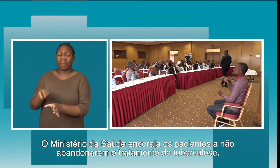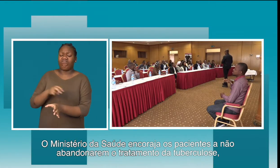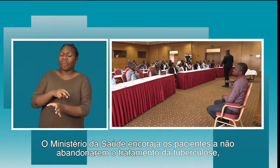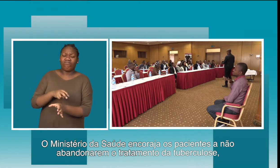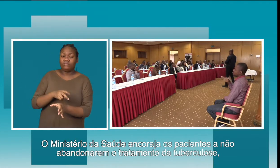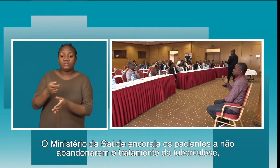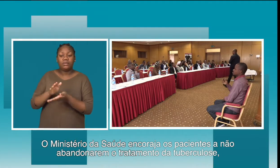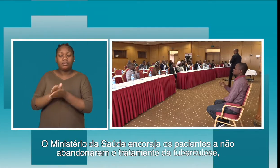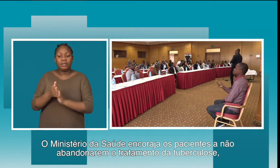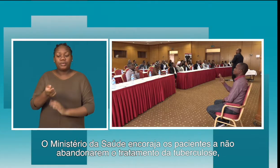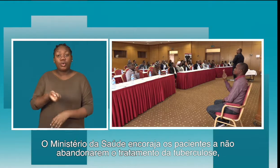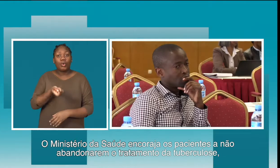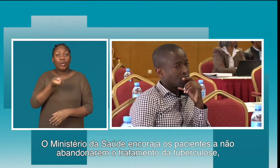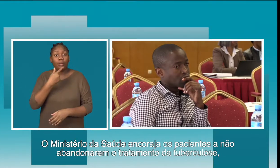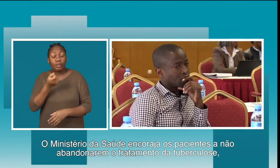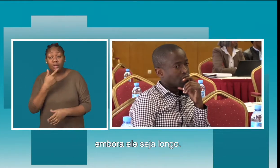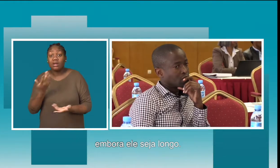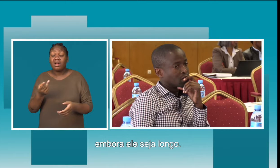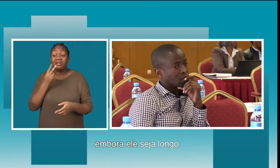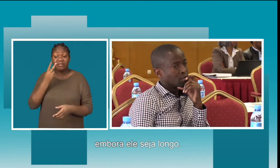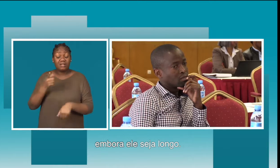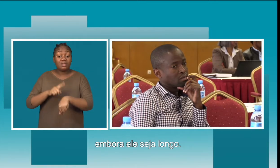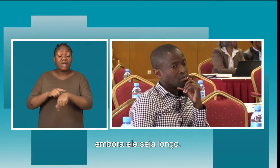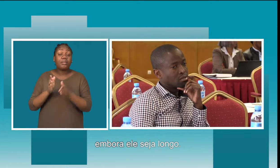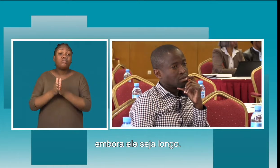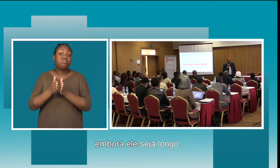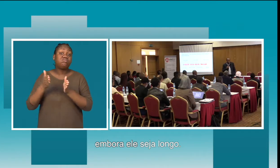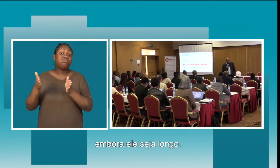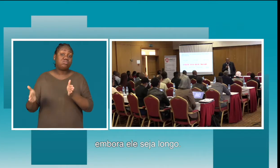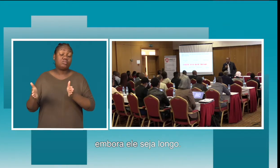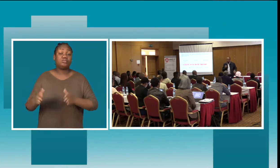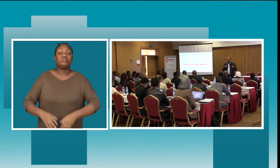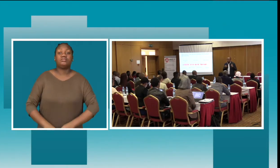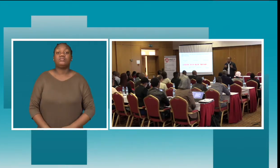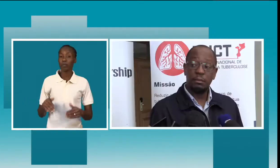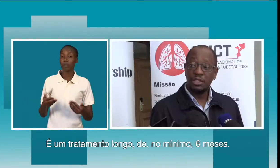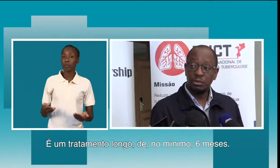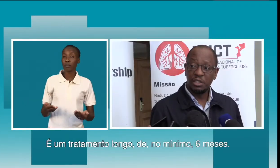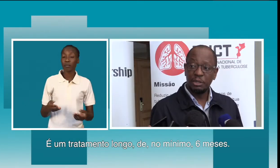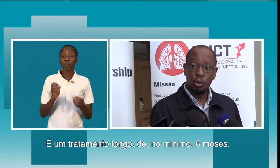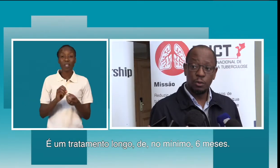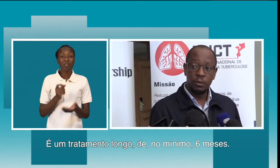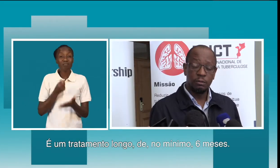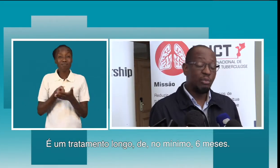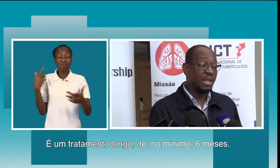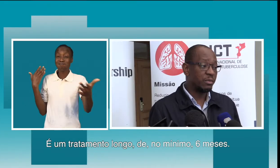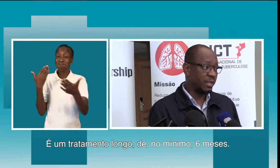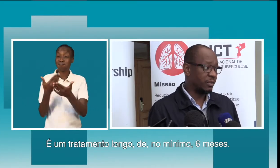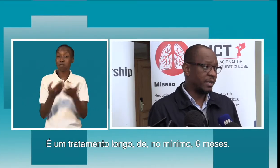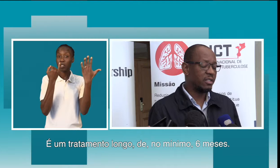não abandonarem o tratamento da tuberculose, embora ele seja longo. Mas é um tratamento longo, no mínimo seis meses.